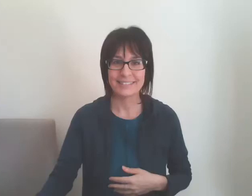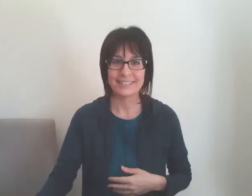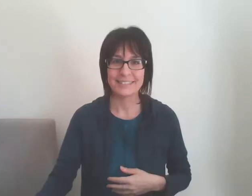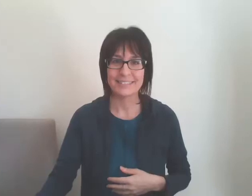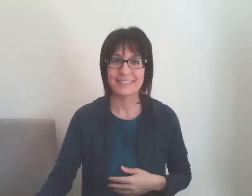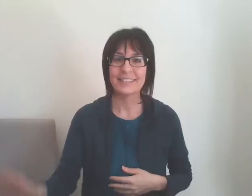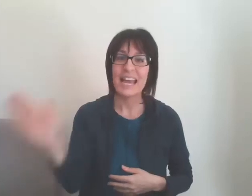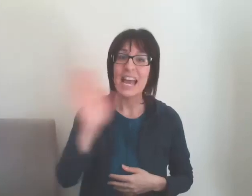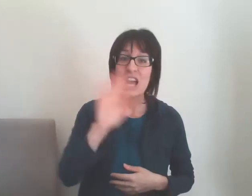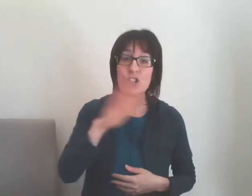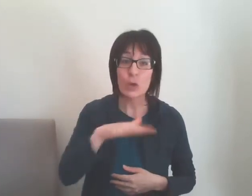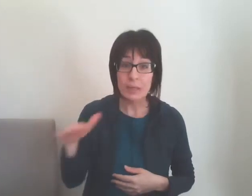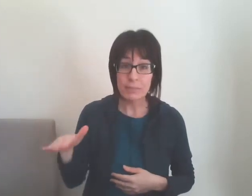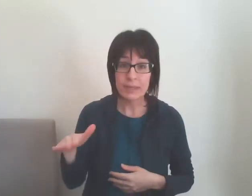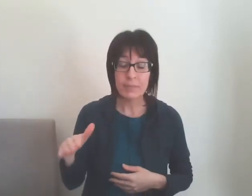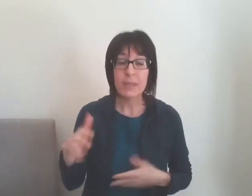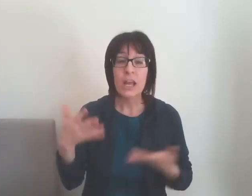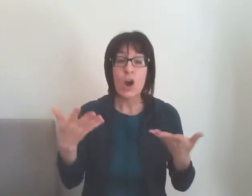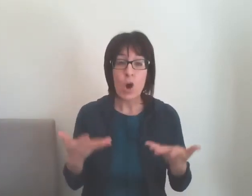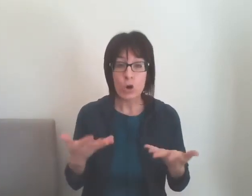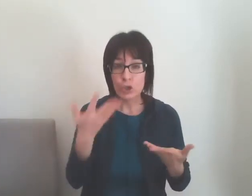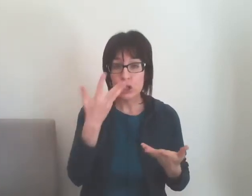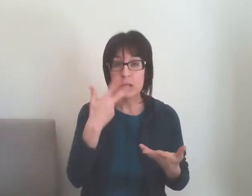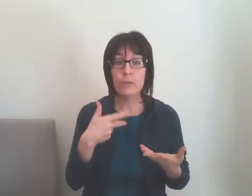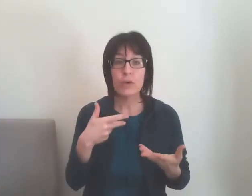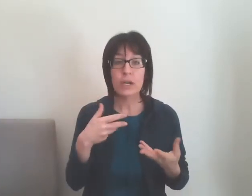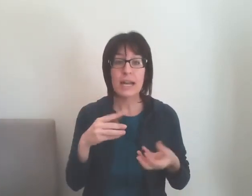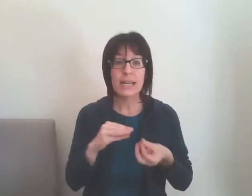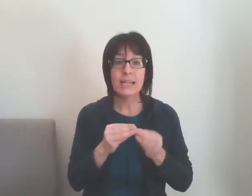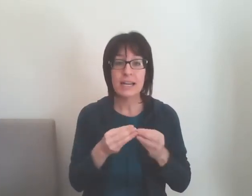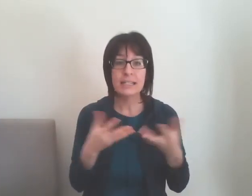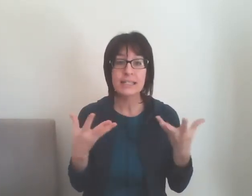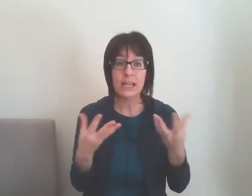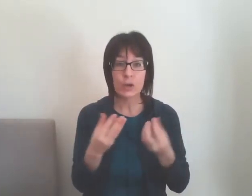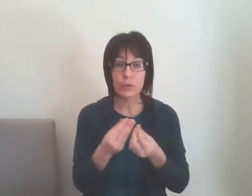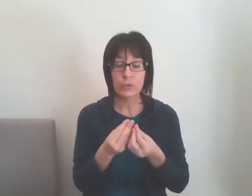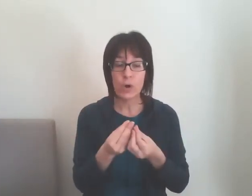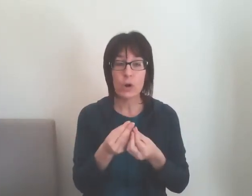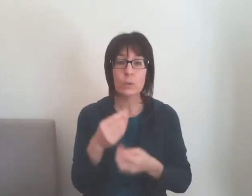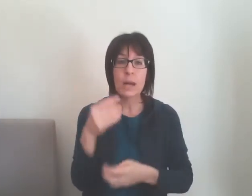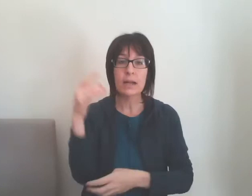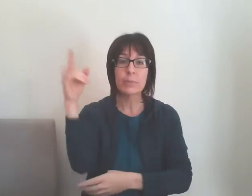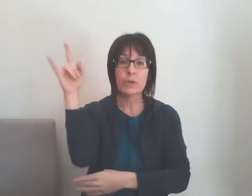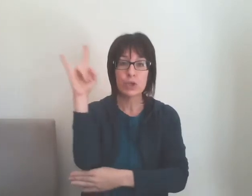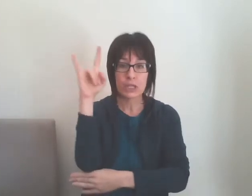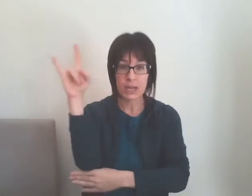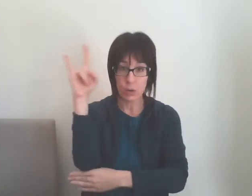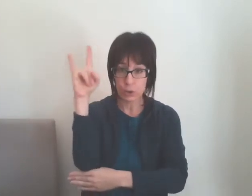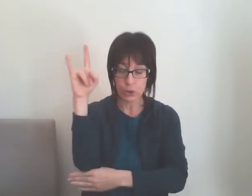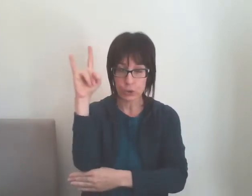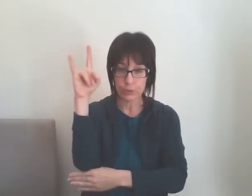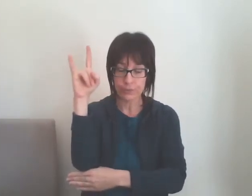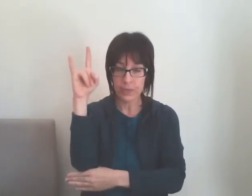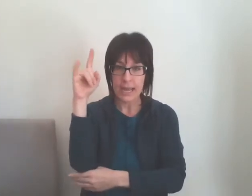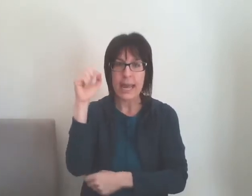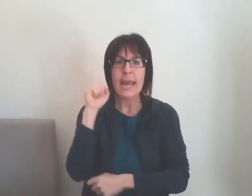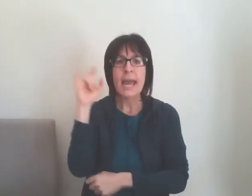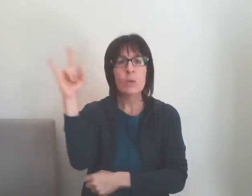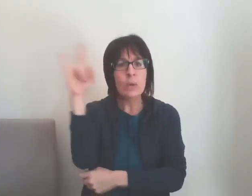Ciao bimbi, oggi vorrei realizzare con voi un albero genealogico. È un